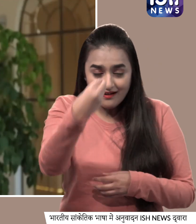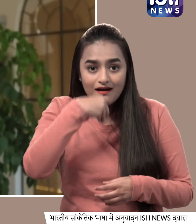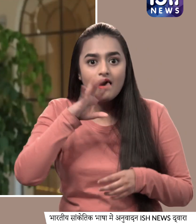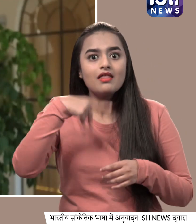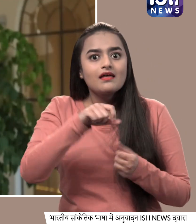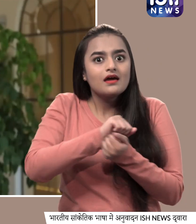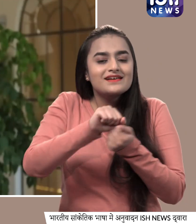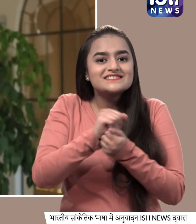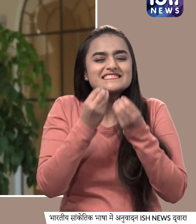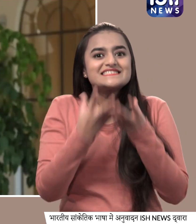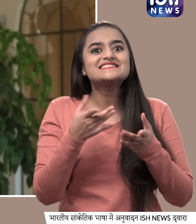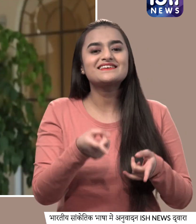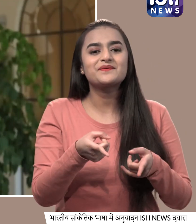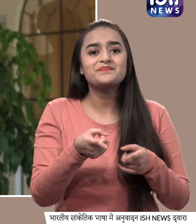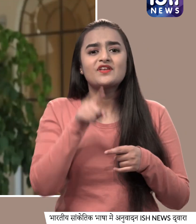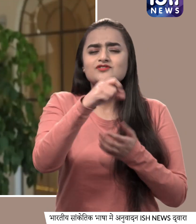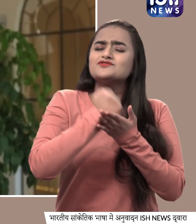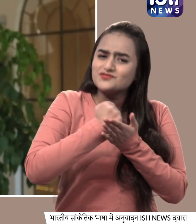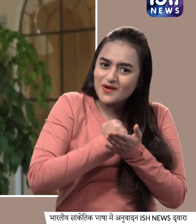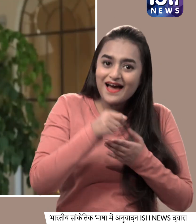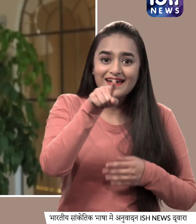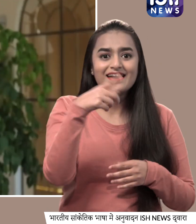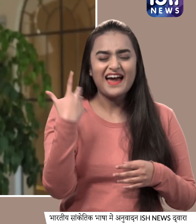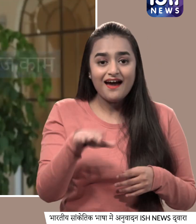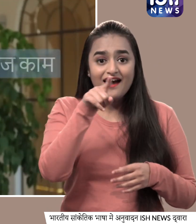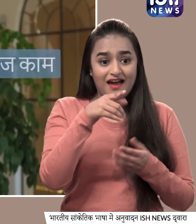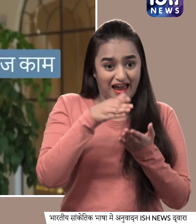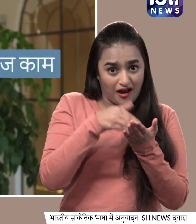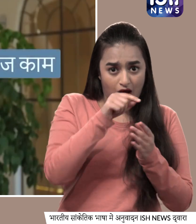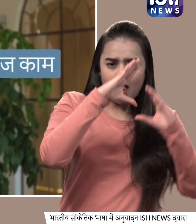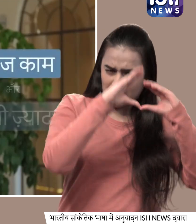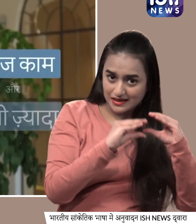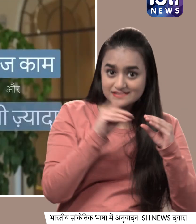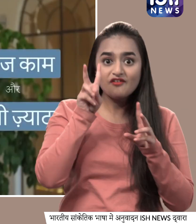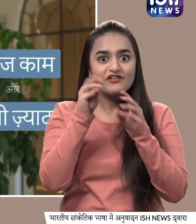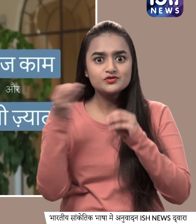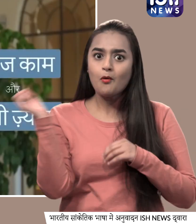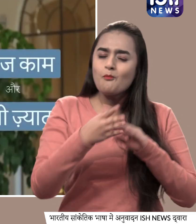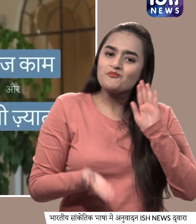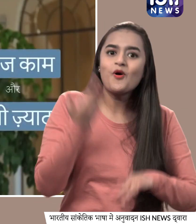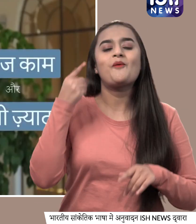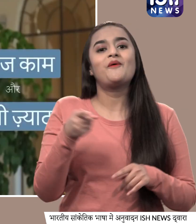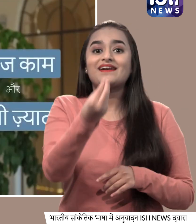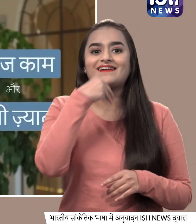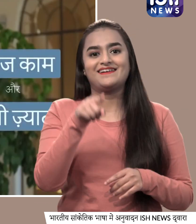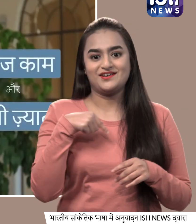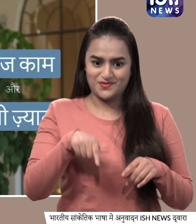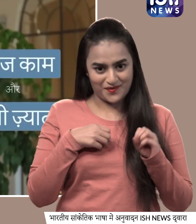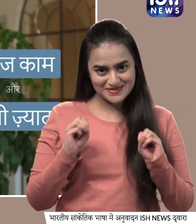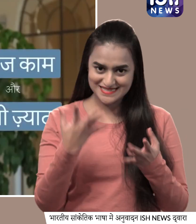तो बहुत जल्दी पच जाता है। तो कोशिश करें कि आप हमेशा अनाज कम और सबजी जादा से जादा खाएं। तो आएए रेसिपी शुरू